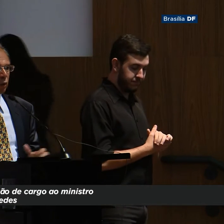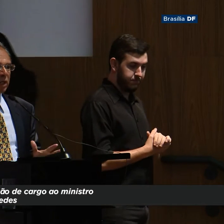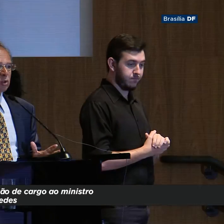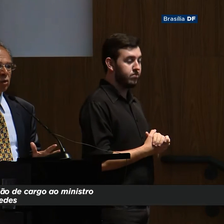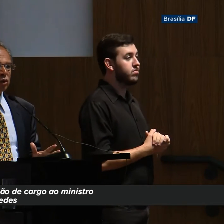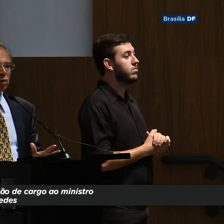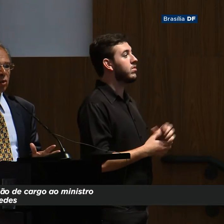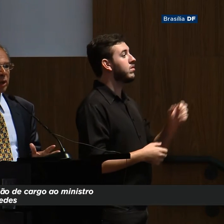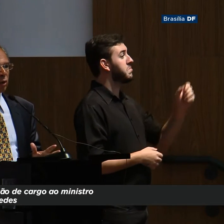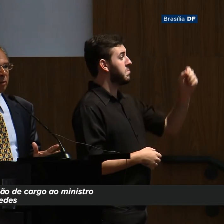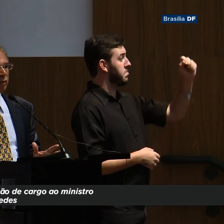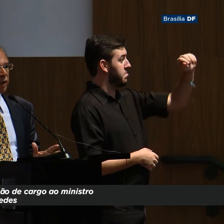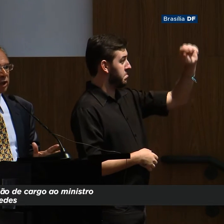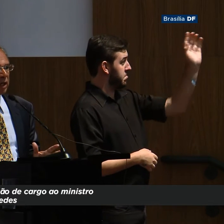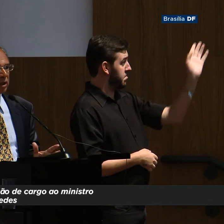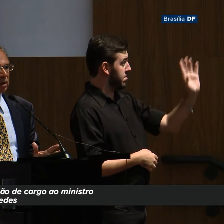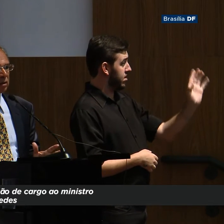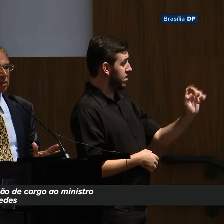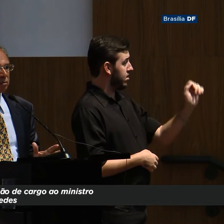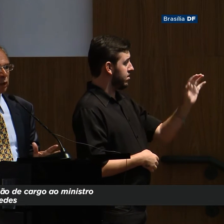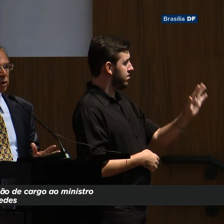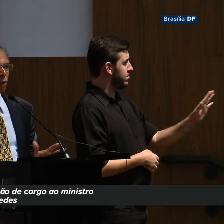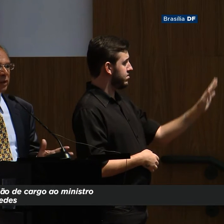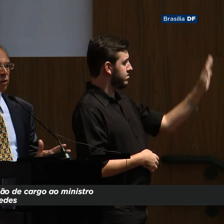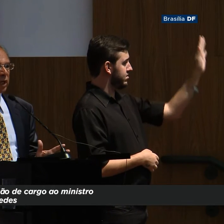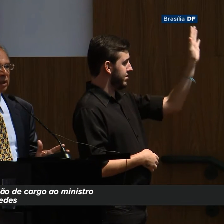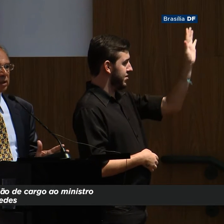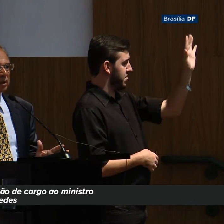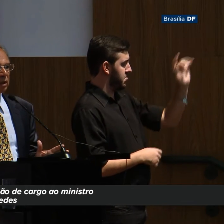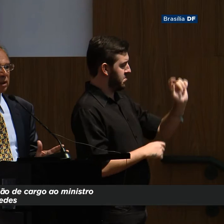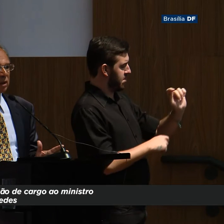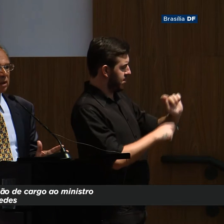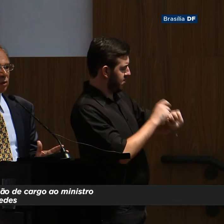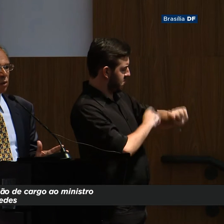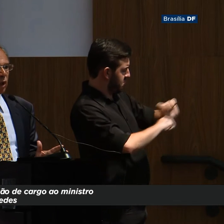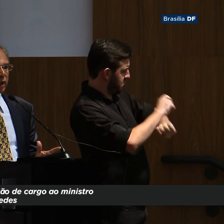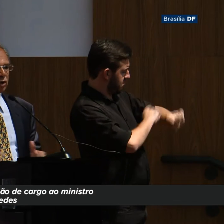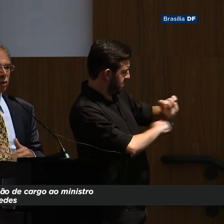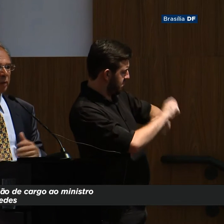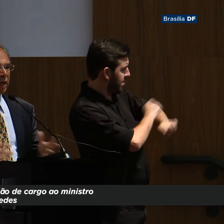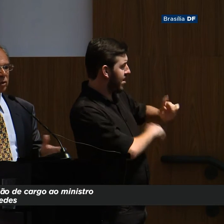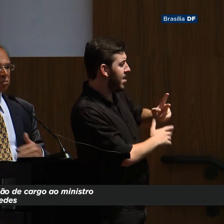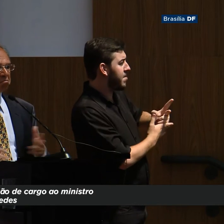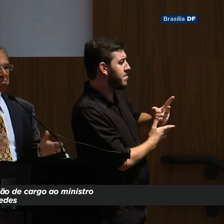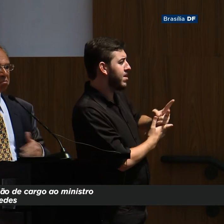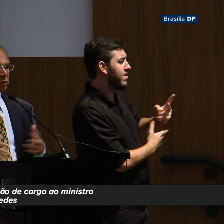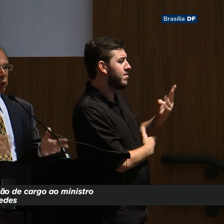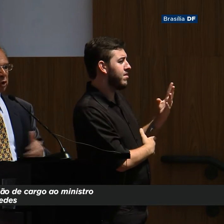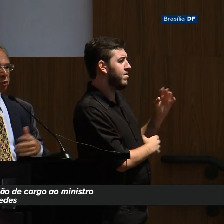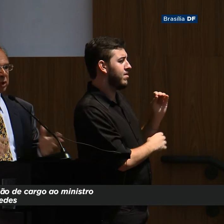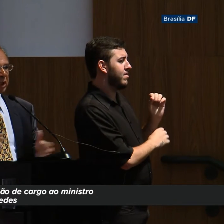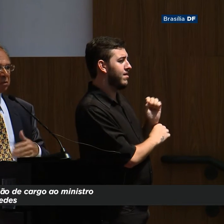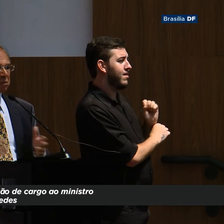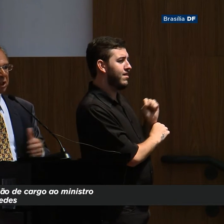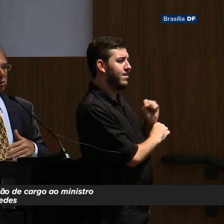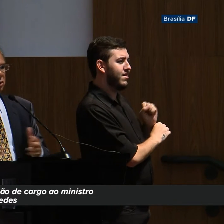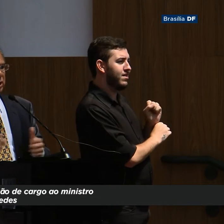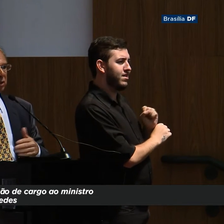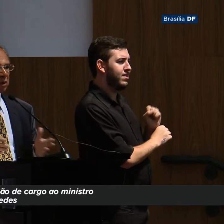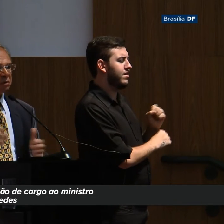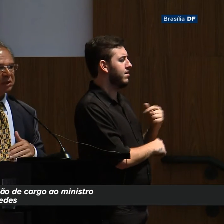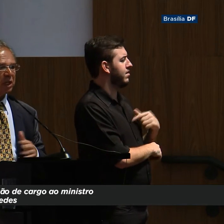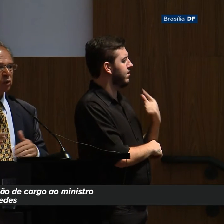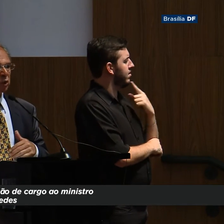E o Brasil continuou uma economia fechada por quatro décadas. Concorrentes de comércio, 12%,